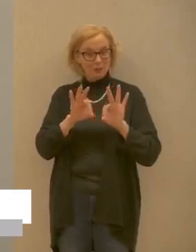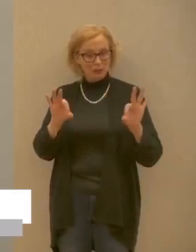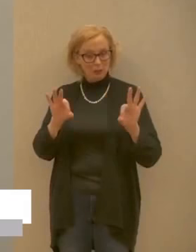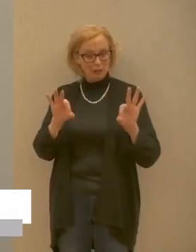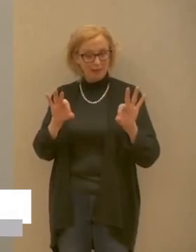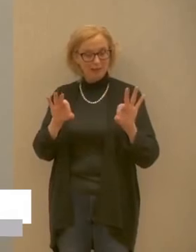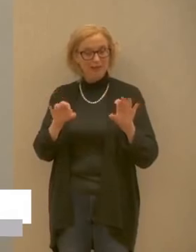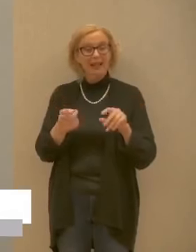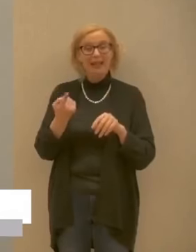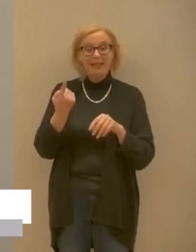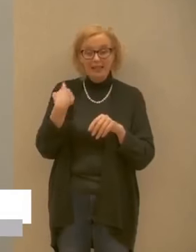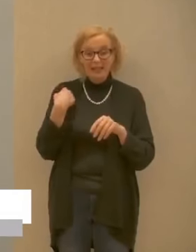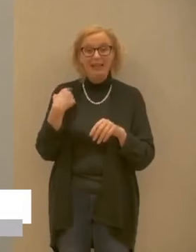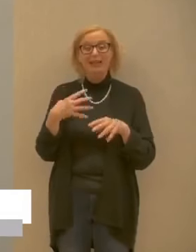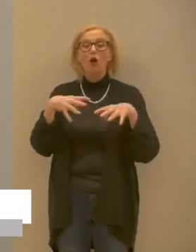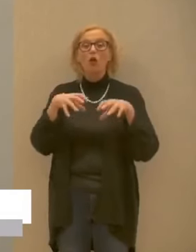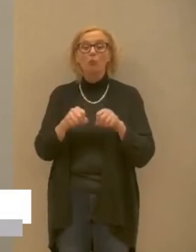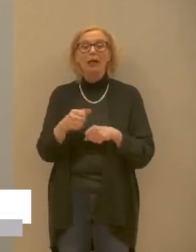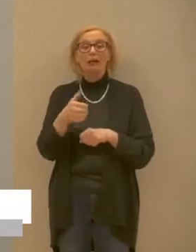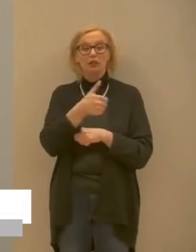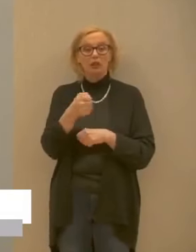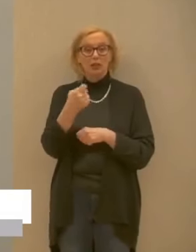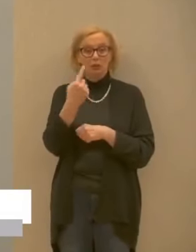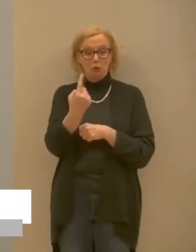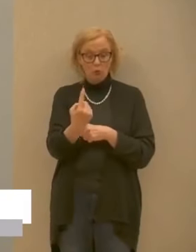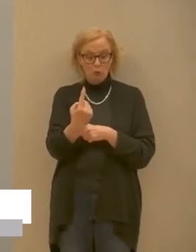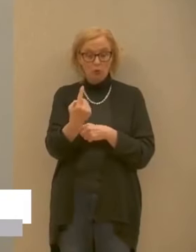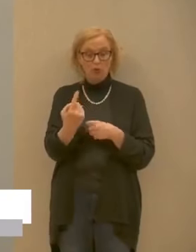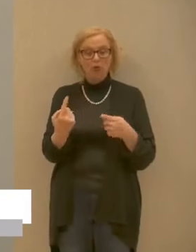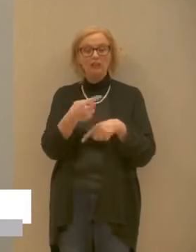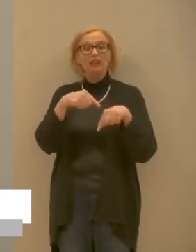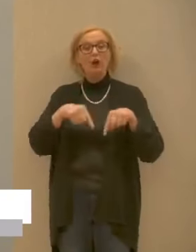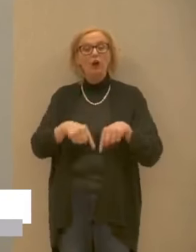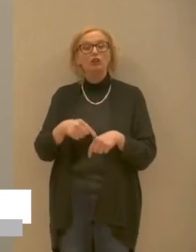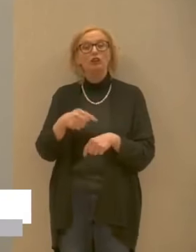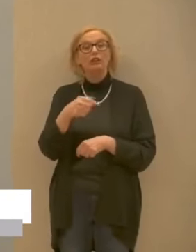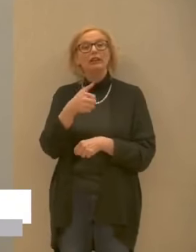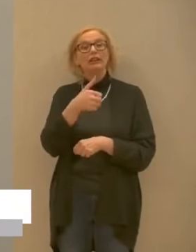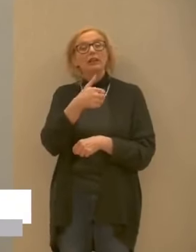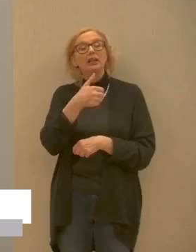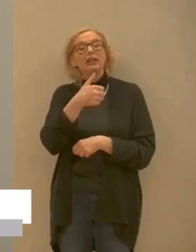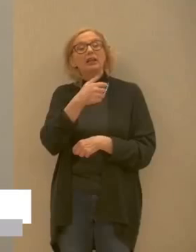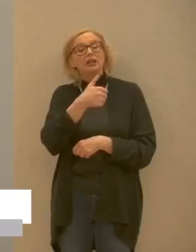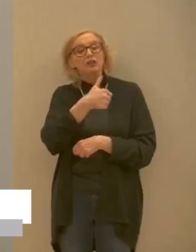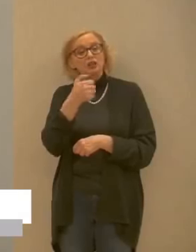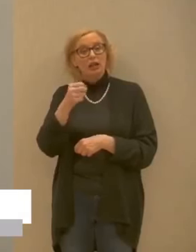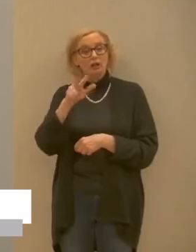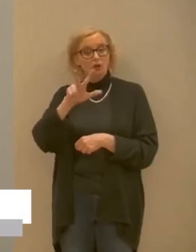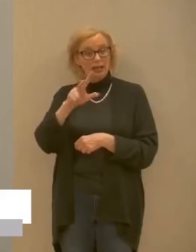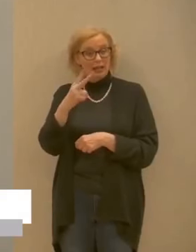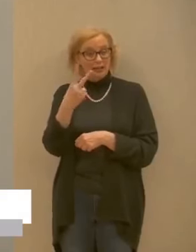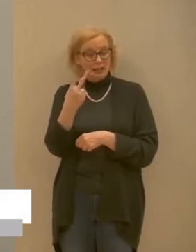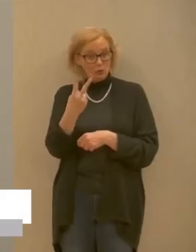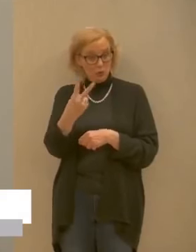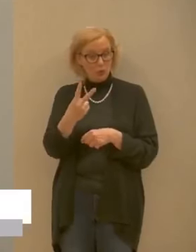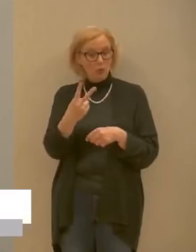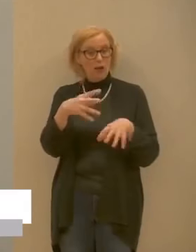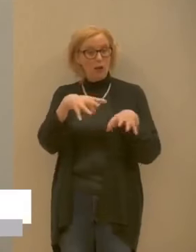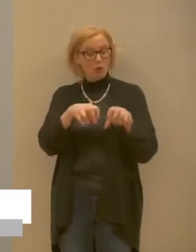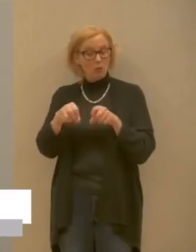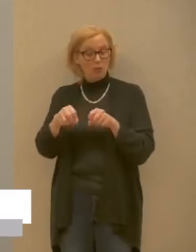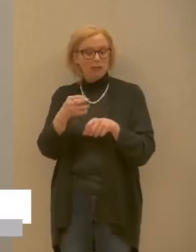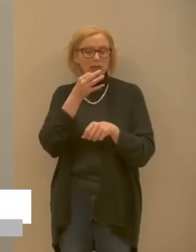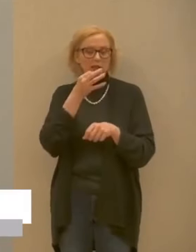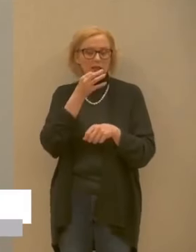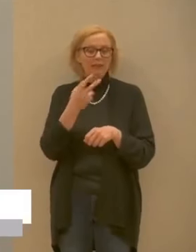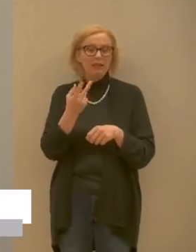ne avevamo occupati 101 oggi col crescere dei numeri sono già 132 i nostri letti occupati quindi abbiamo aumentato di oltre 30